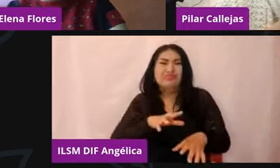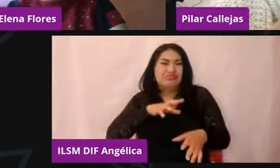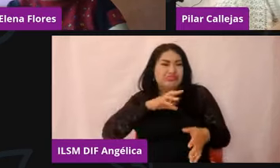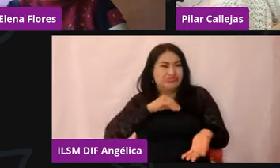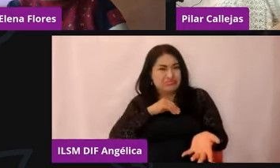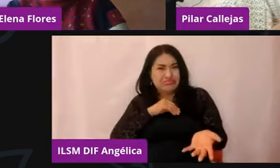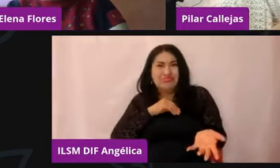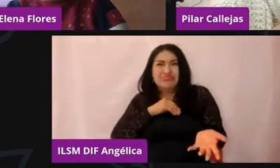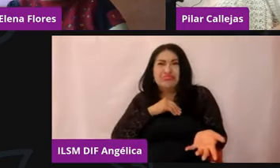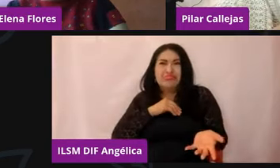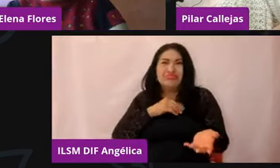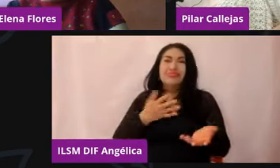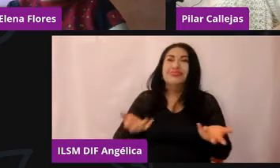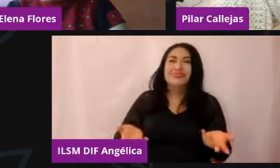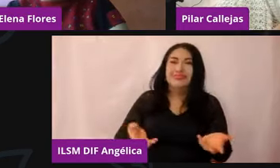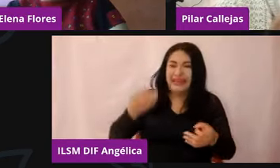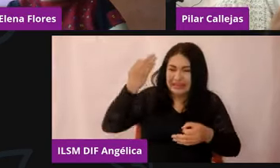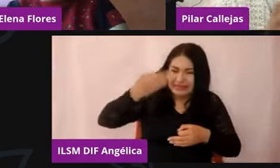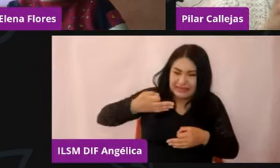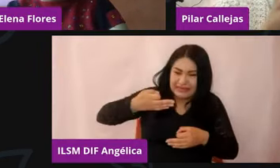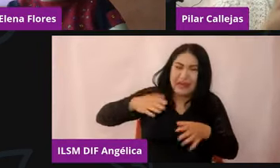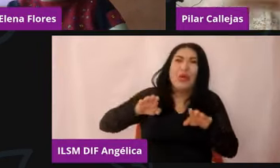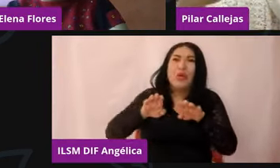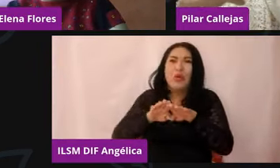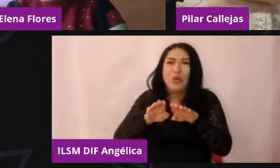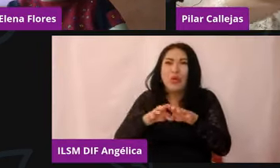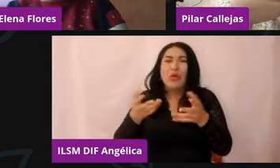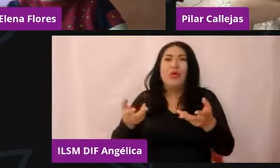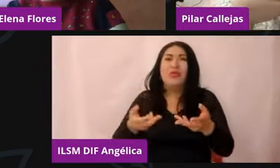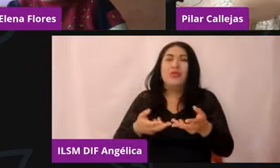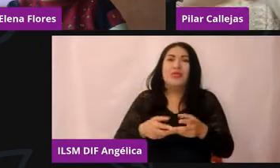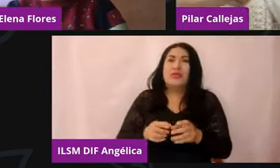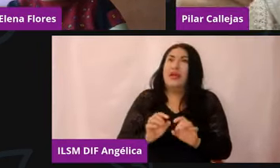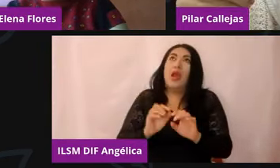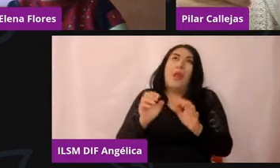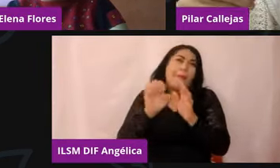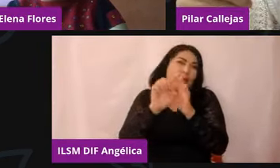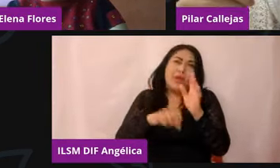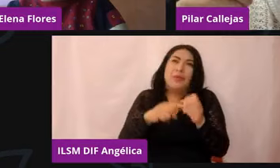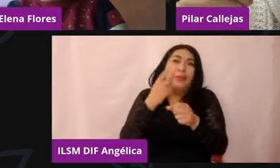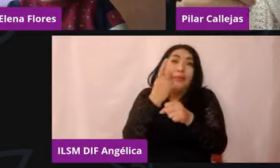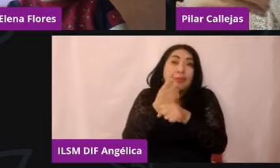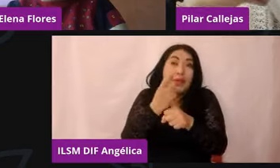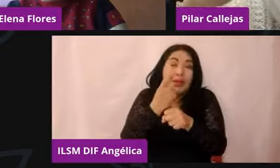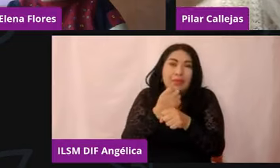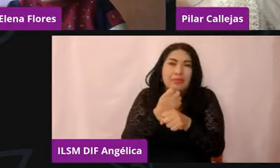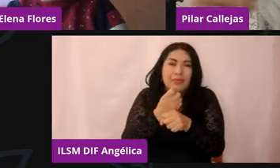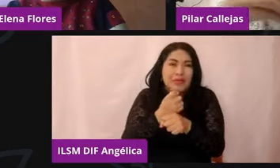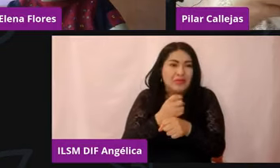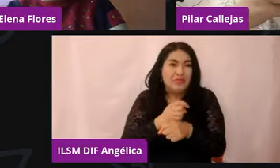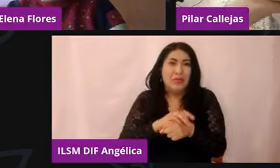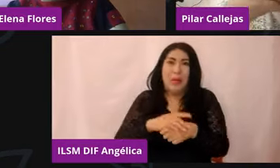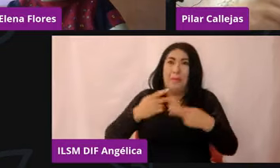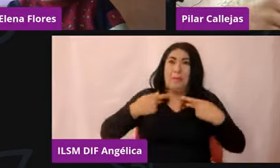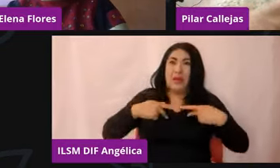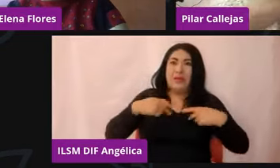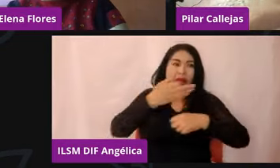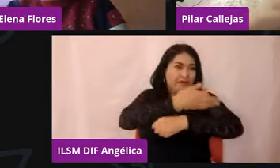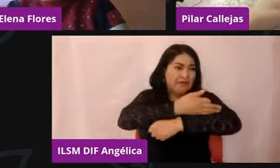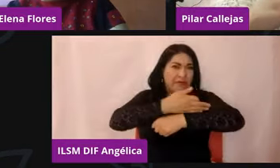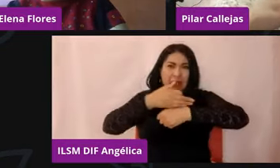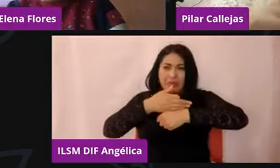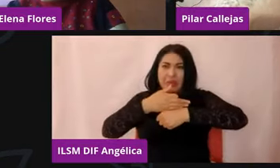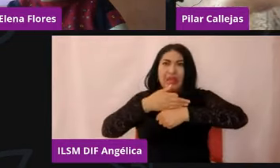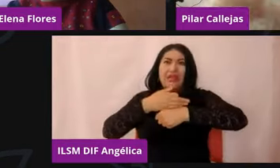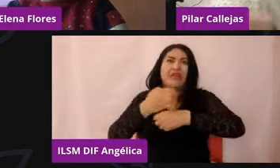Primero, pasamos por un periodo de adaptación en el que se nos separó así, de forma inmediata de todos nuestros seres queridos, de nuestros compañeros de